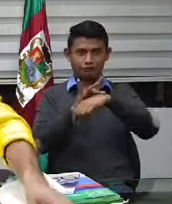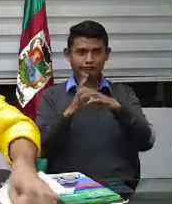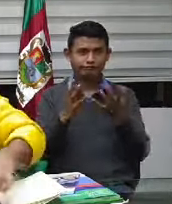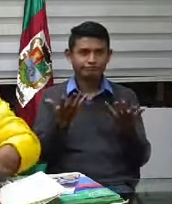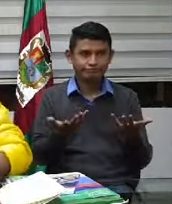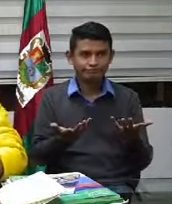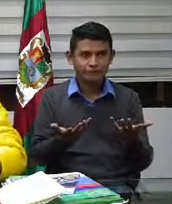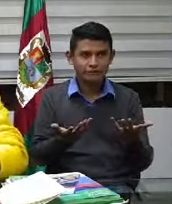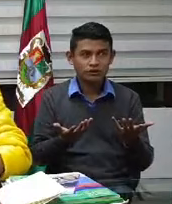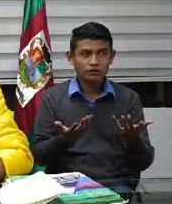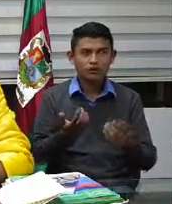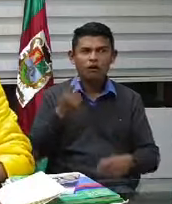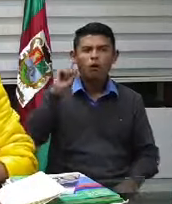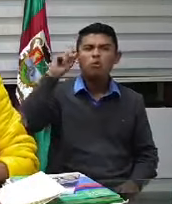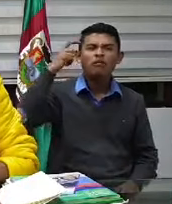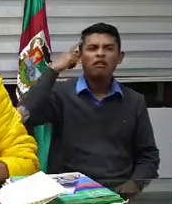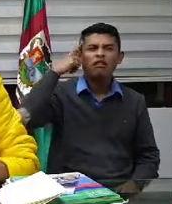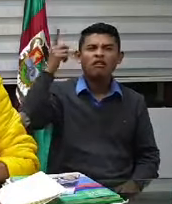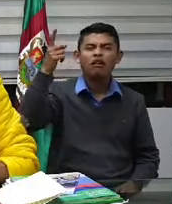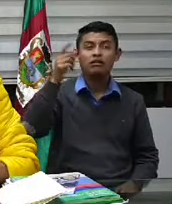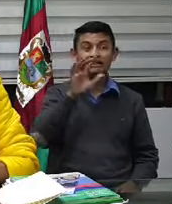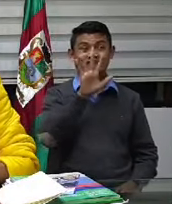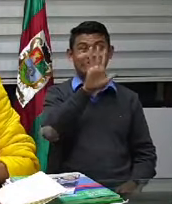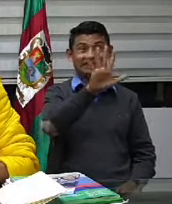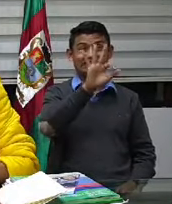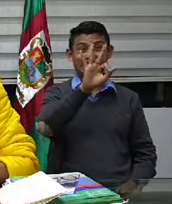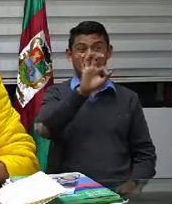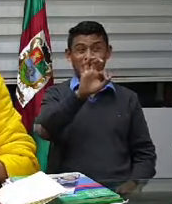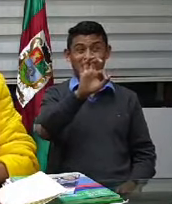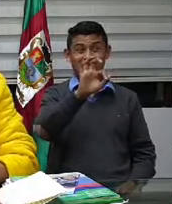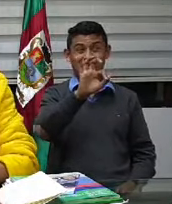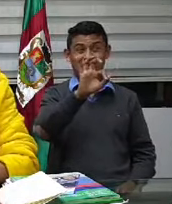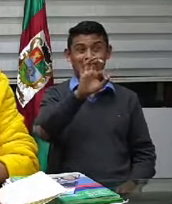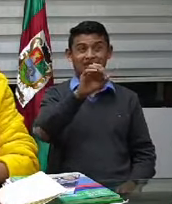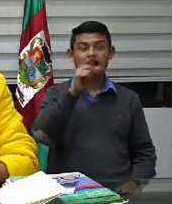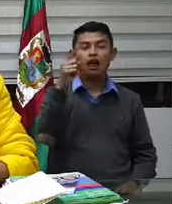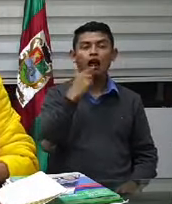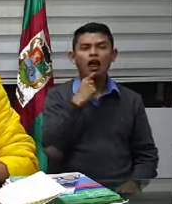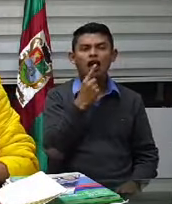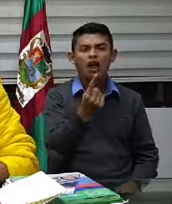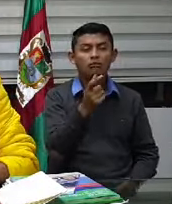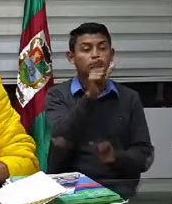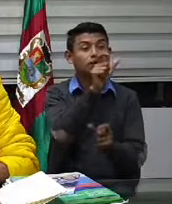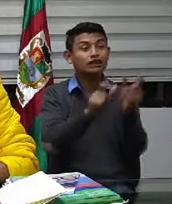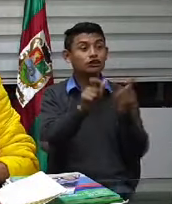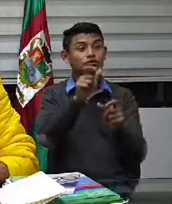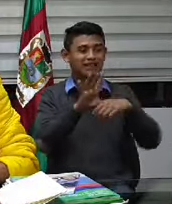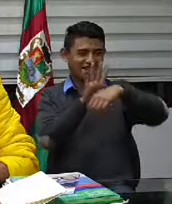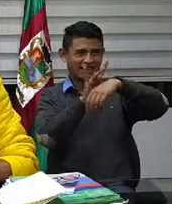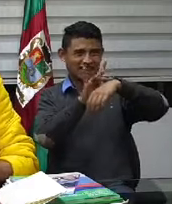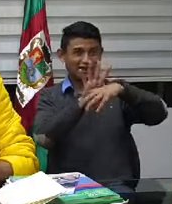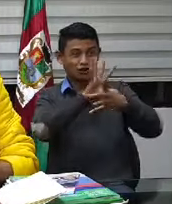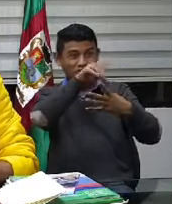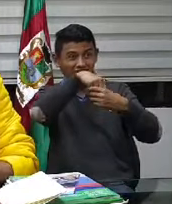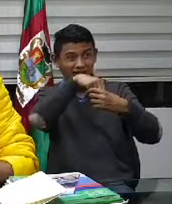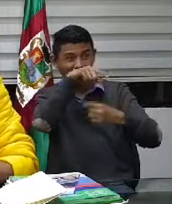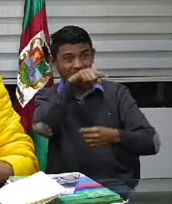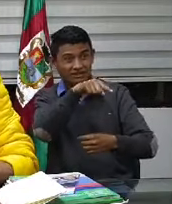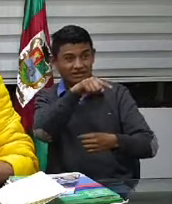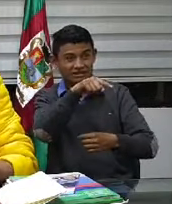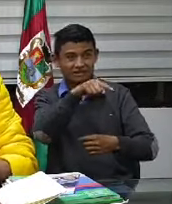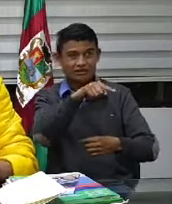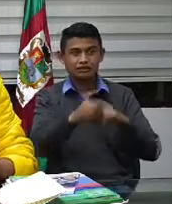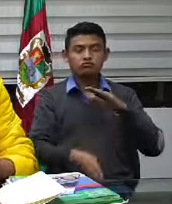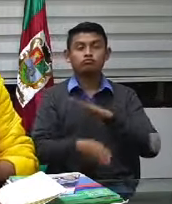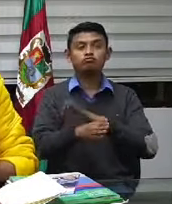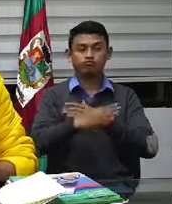que acaba de salir quedamos casi todos que en acuartelamiento de primer grado solo cuatro grupos no deberíamos